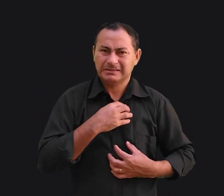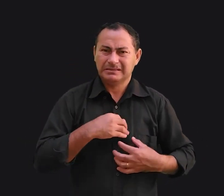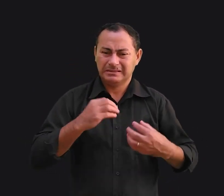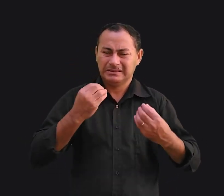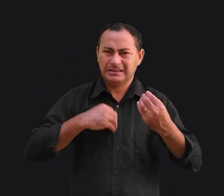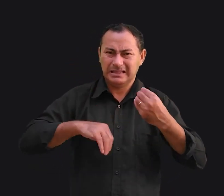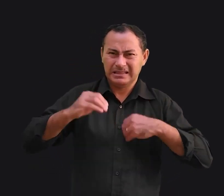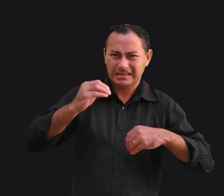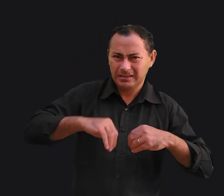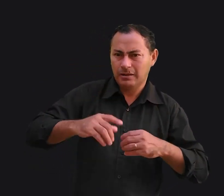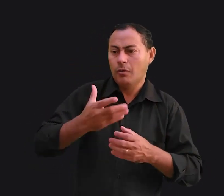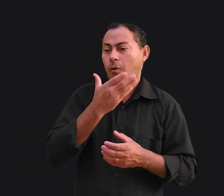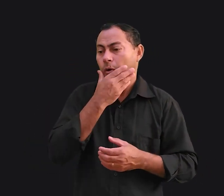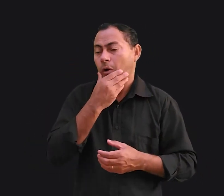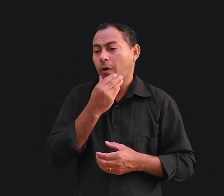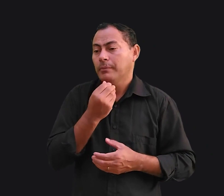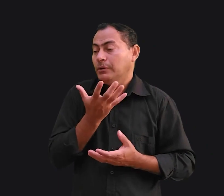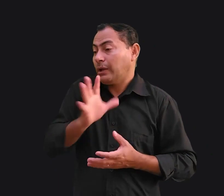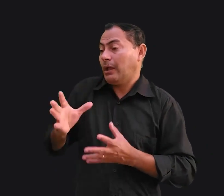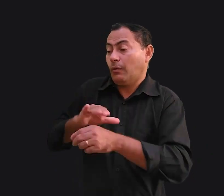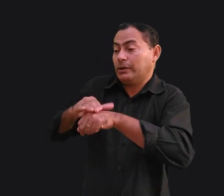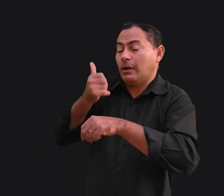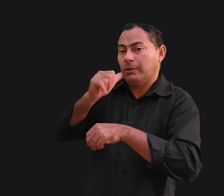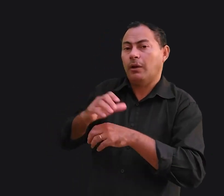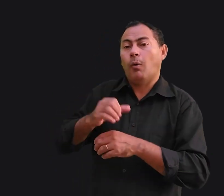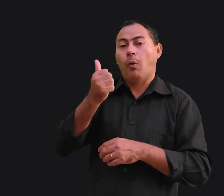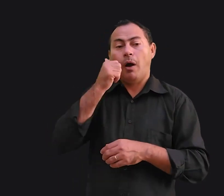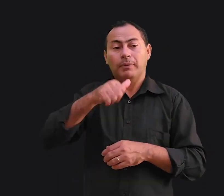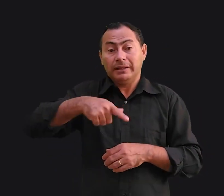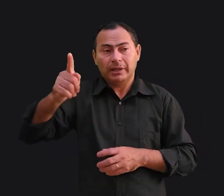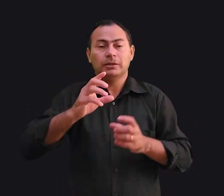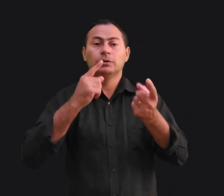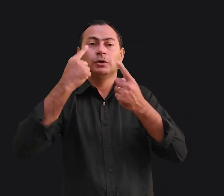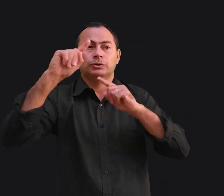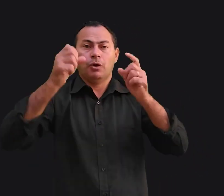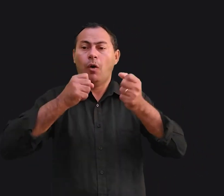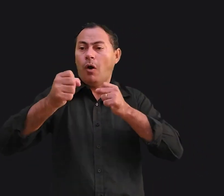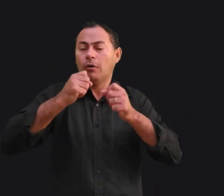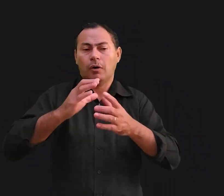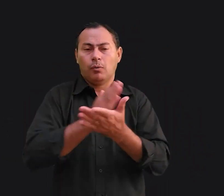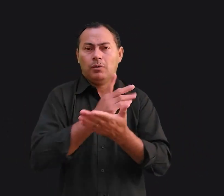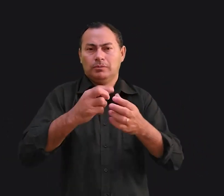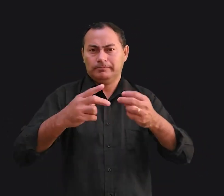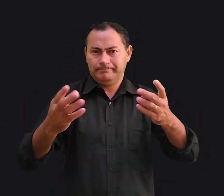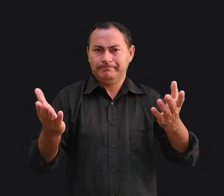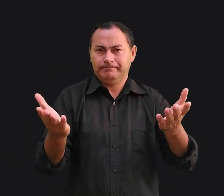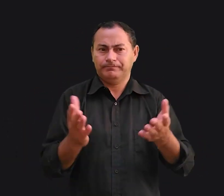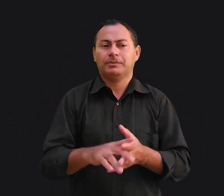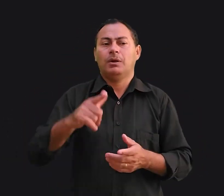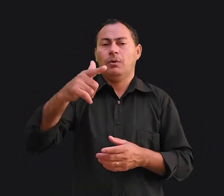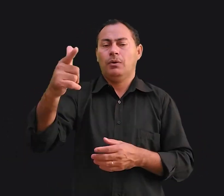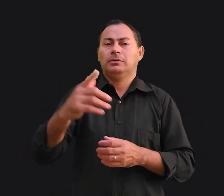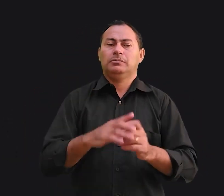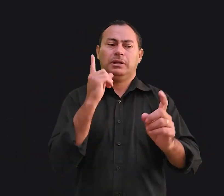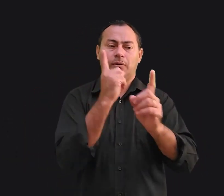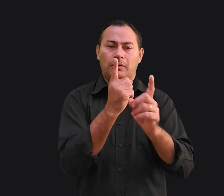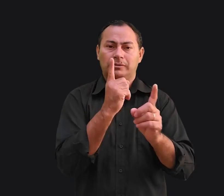ser que o marido não queira ouvir ou a mulher não queira ir àquele show ou a um daqueles outros encontros.